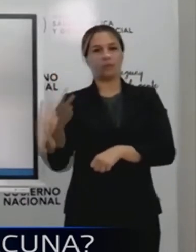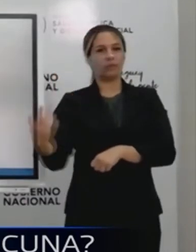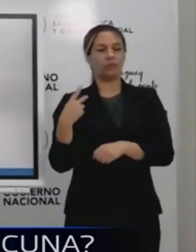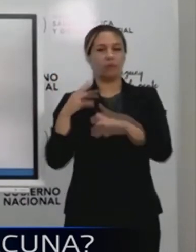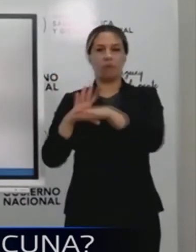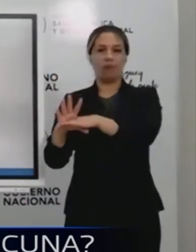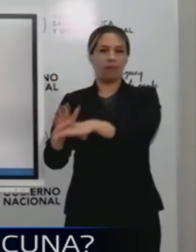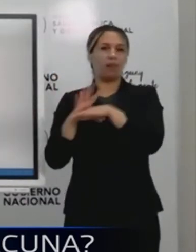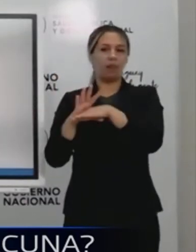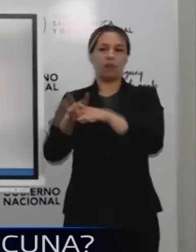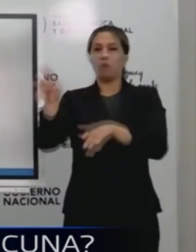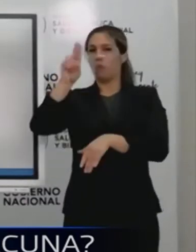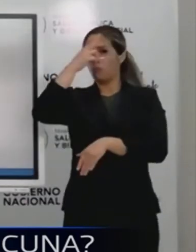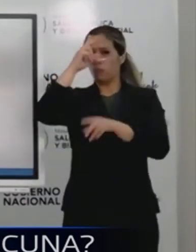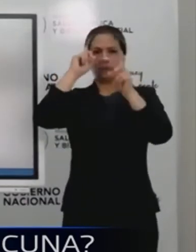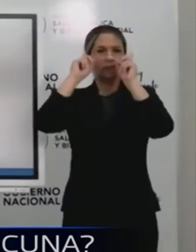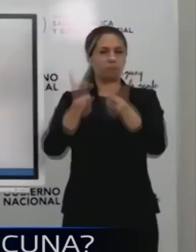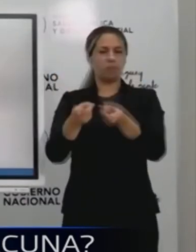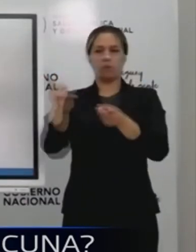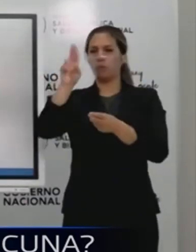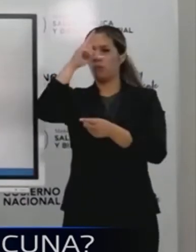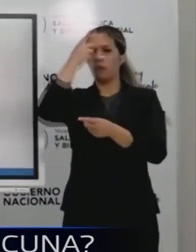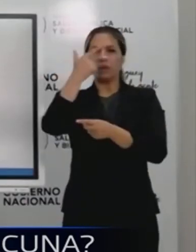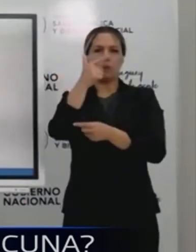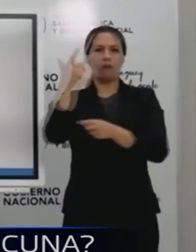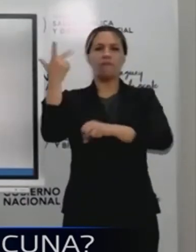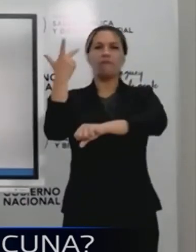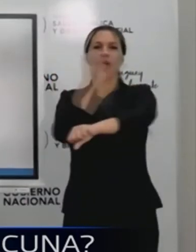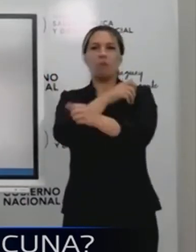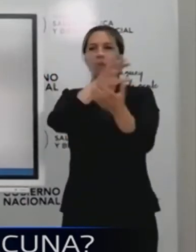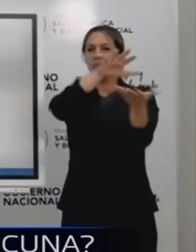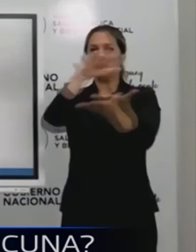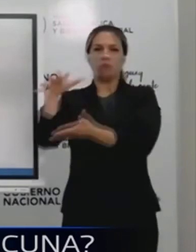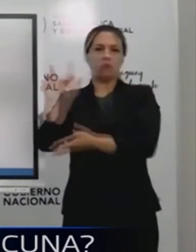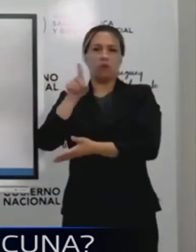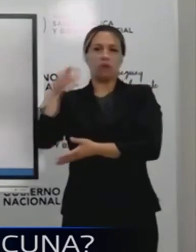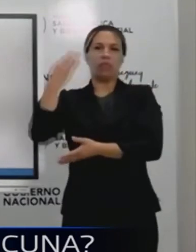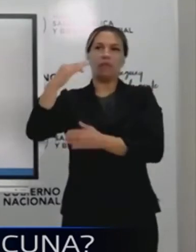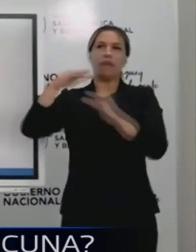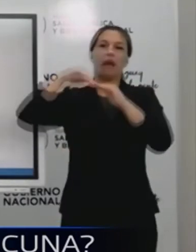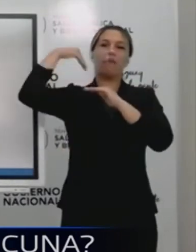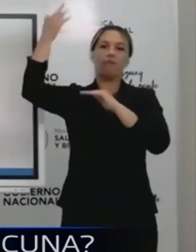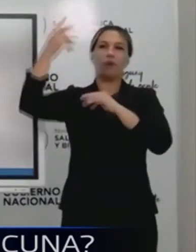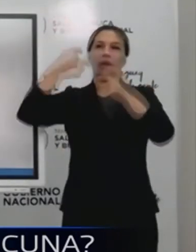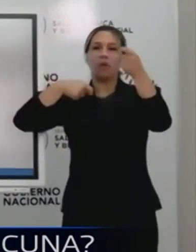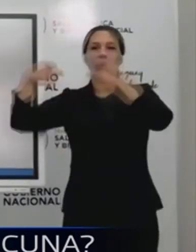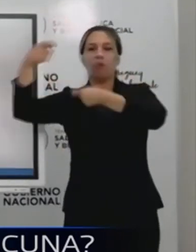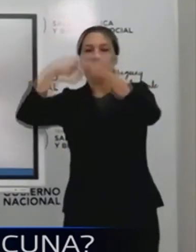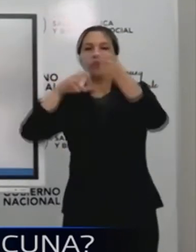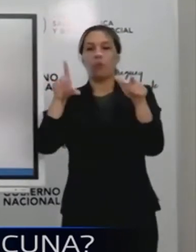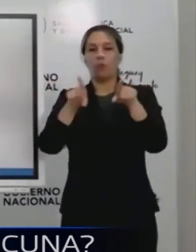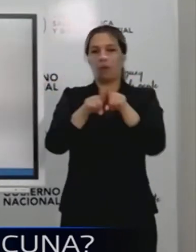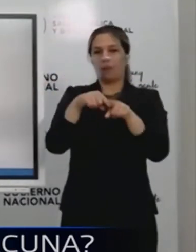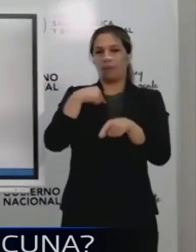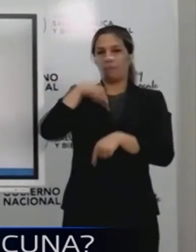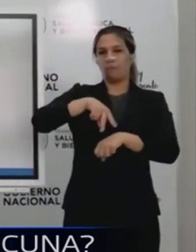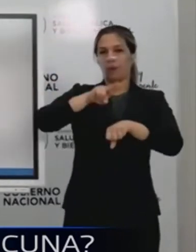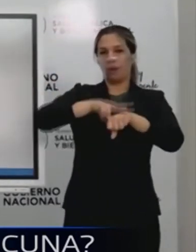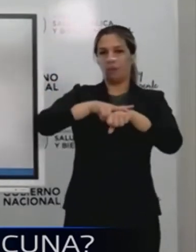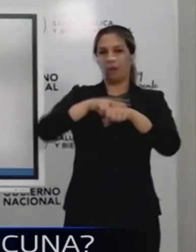hicieron ningún tipo de desarrollo de vacunas, y hoy tienen que estar negociando fuera como lo hacemos nosotros.